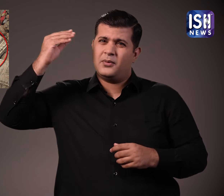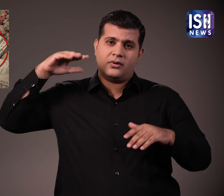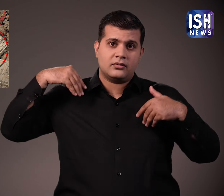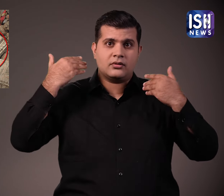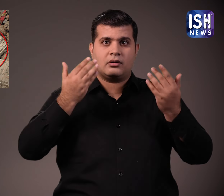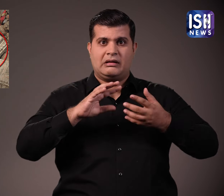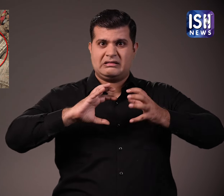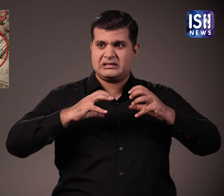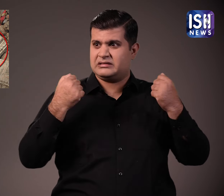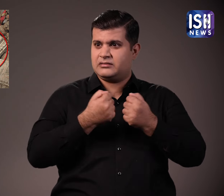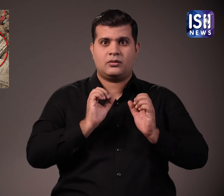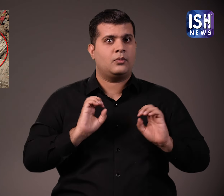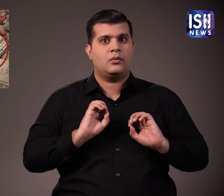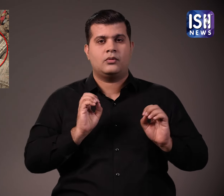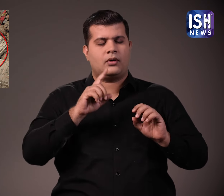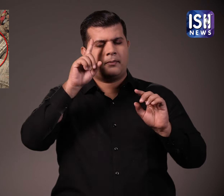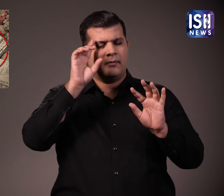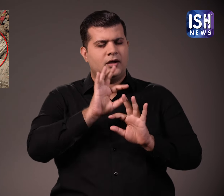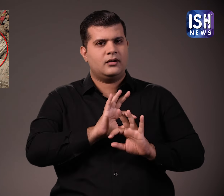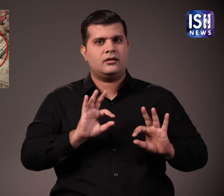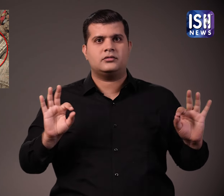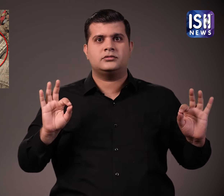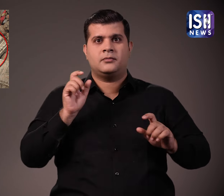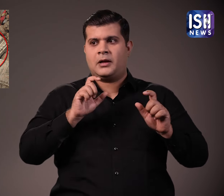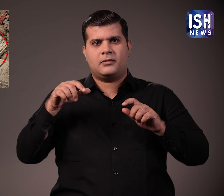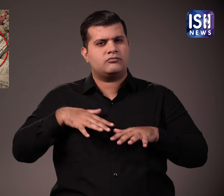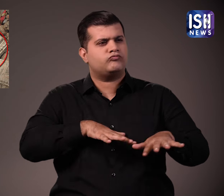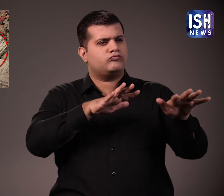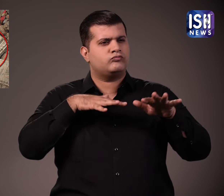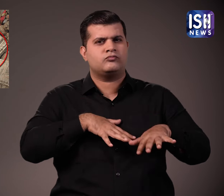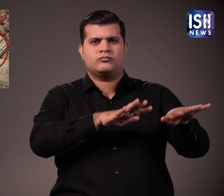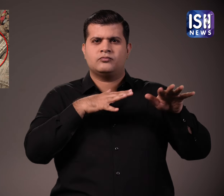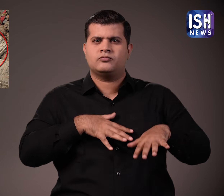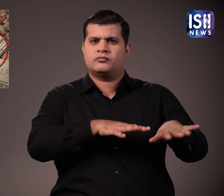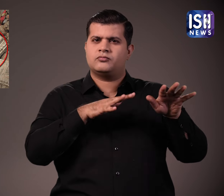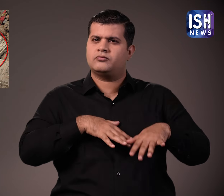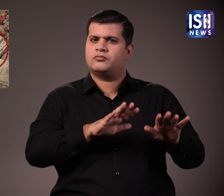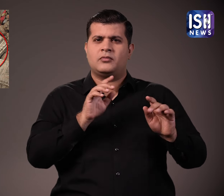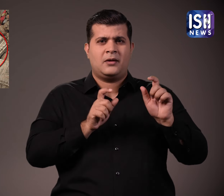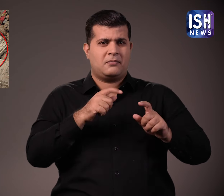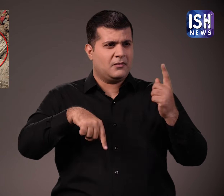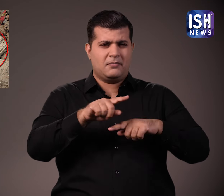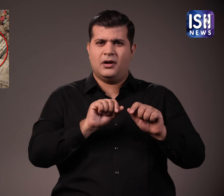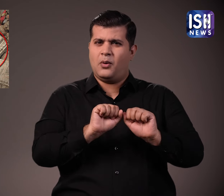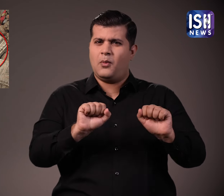वर्षों से ये मंदिर जैन और हिंदू दोनों भक्तों के साथ अपनी भक्ती का अभ्यास करने के लिए स्वतंत्र रूप से